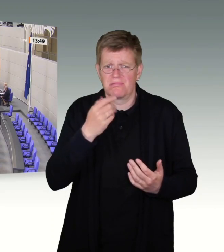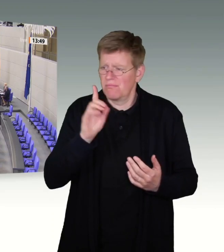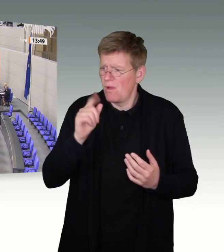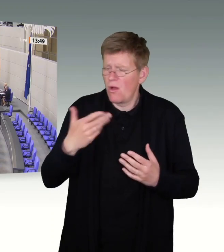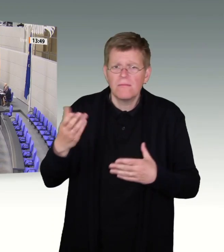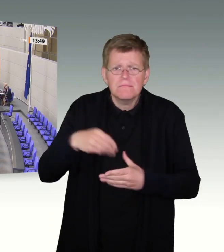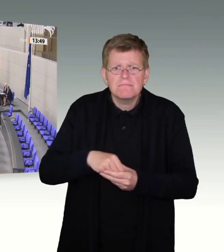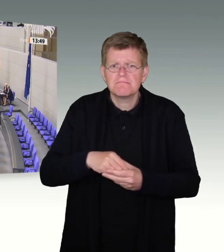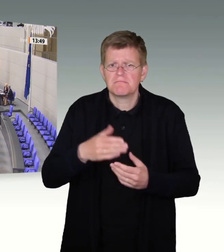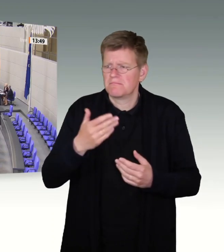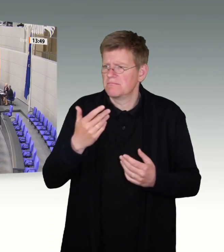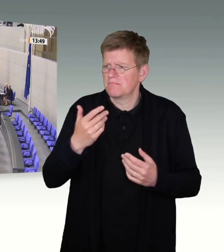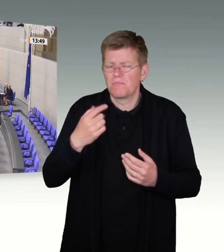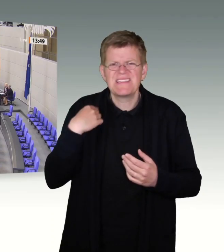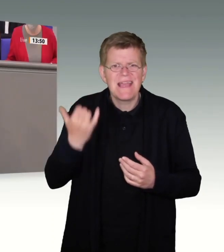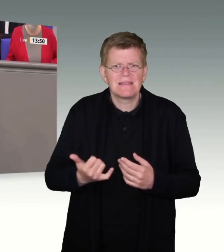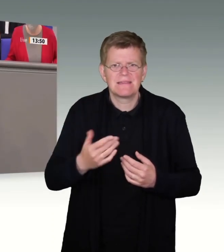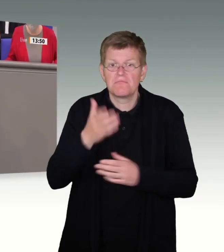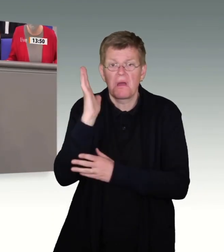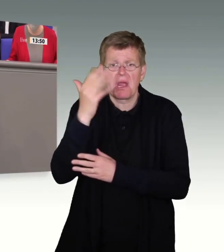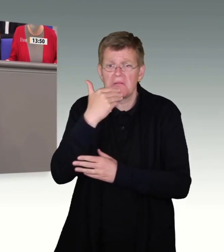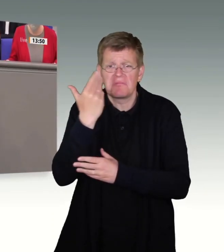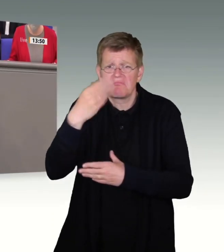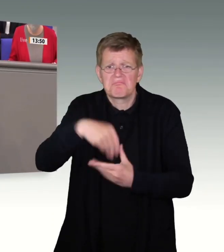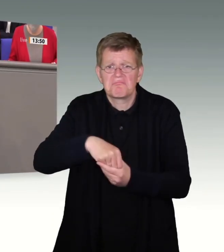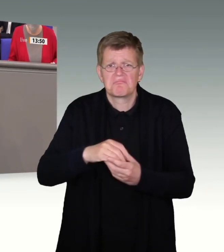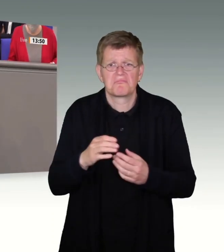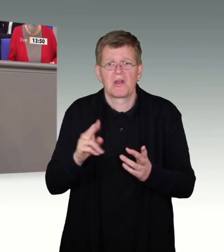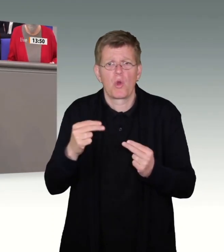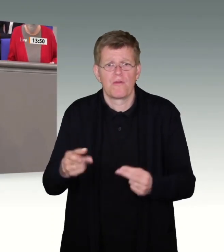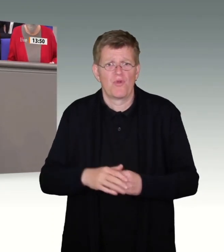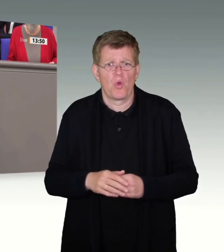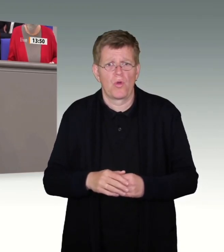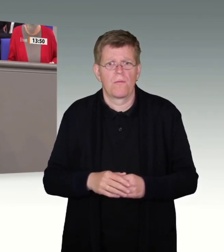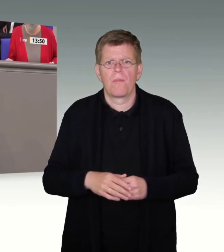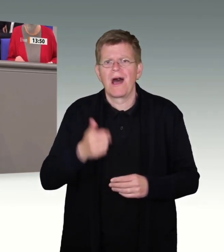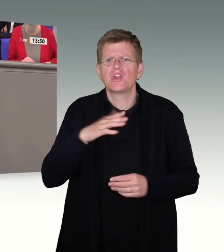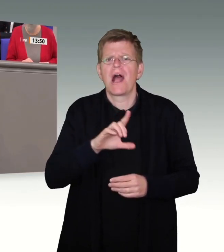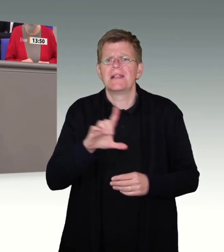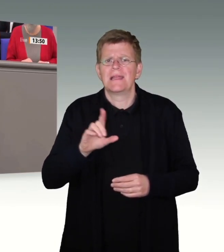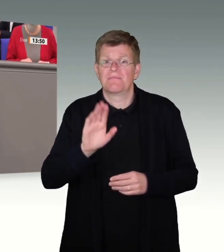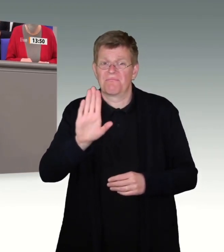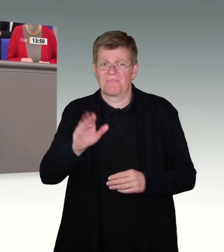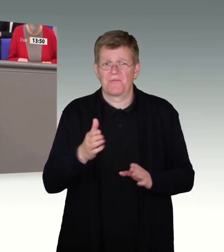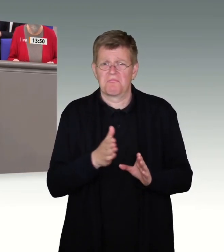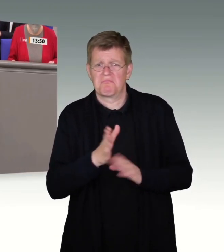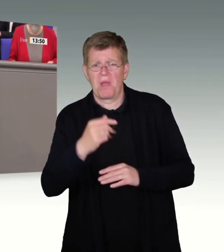Grat zwischen Philosophie und Sinnlosigkeit ist manchmal ein schmaler. Das muss durchaus sagen an der Stelle.